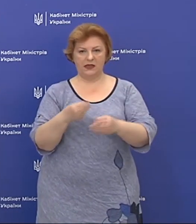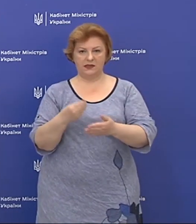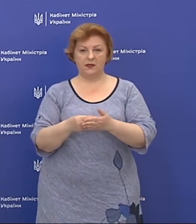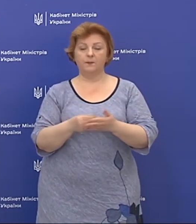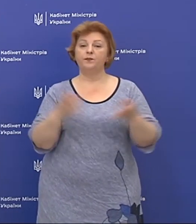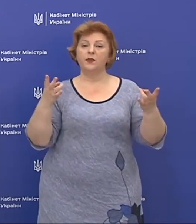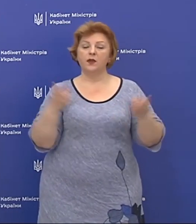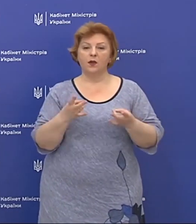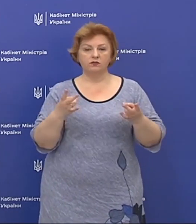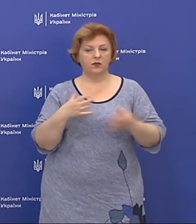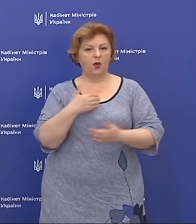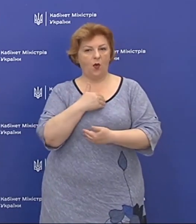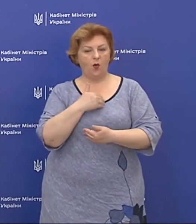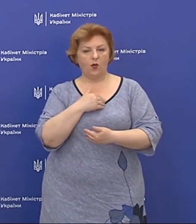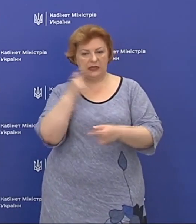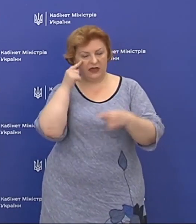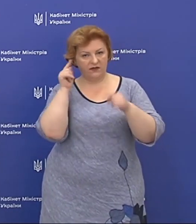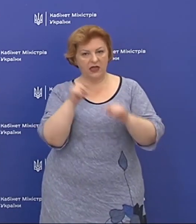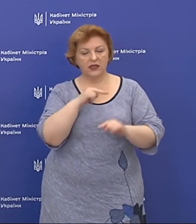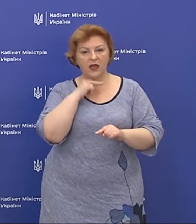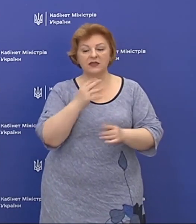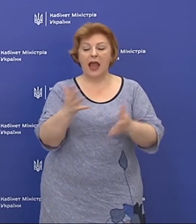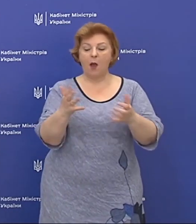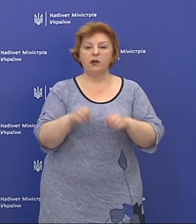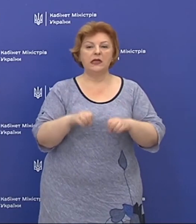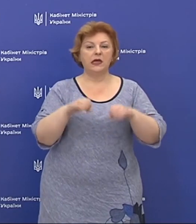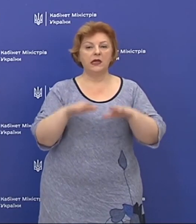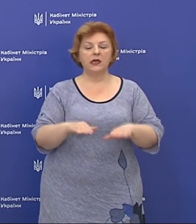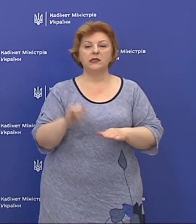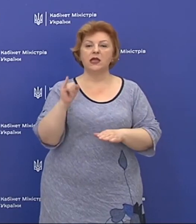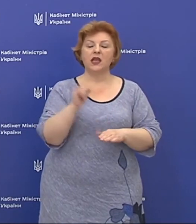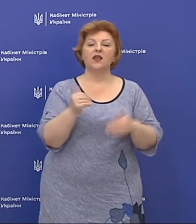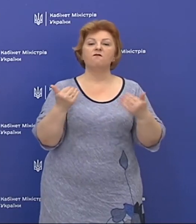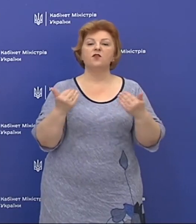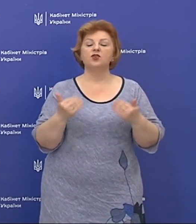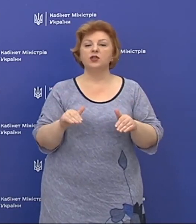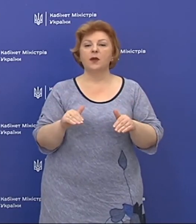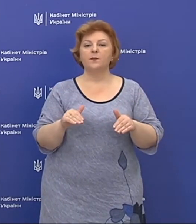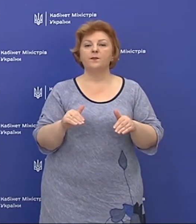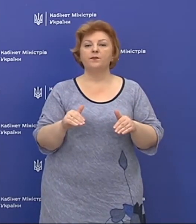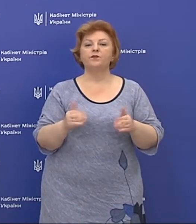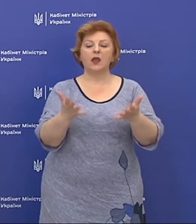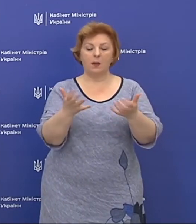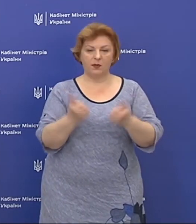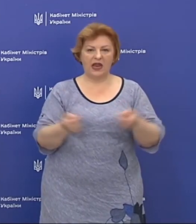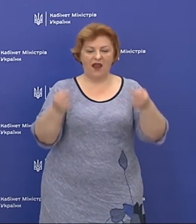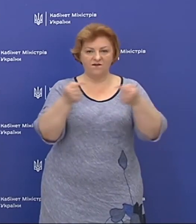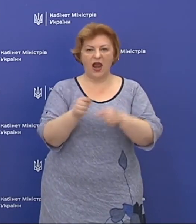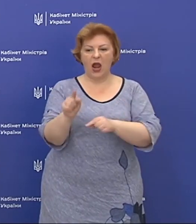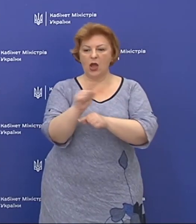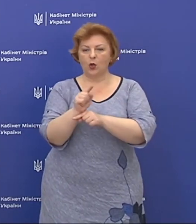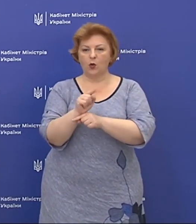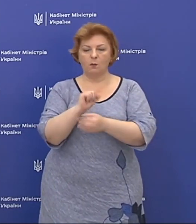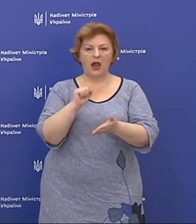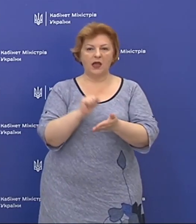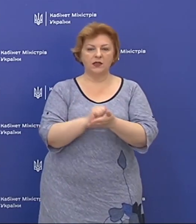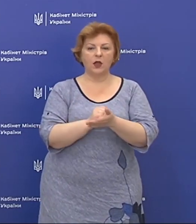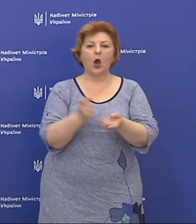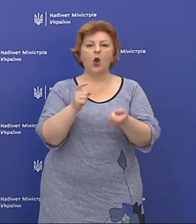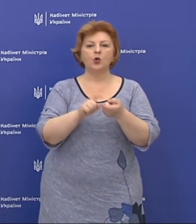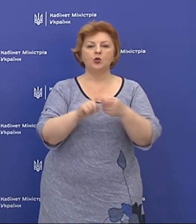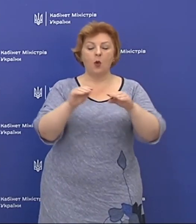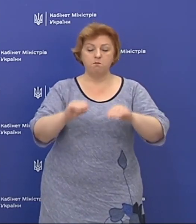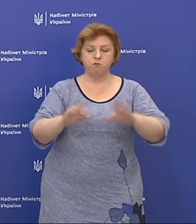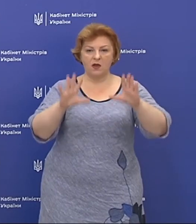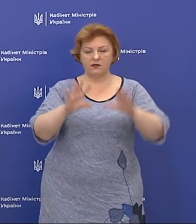наголосити, що ми прийняли рішення, і вже прийняти відповідні нормативні документи щодо підвищення